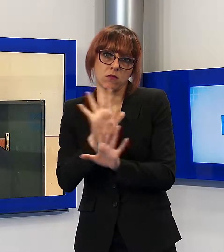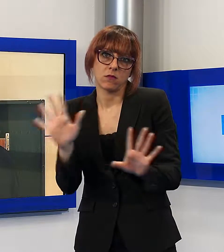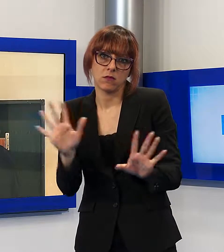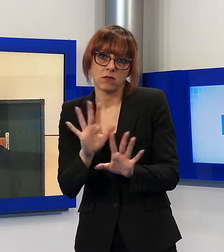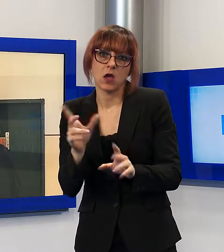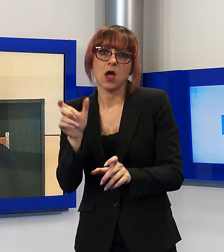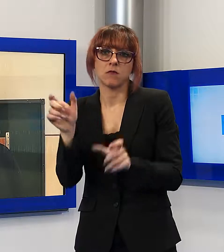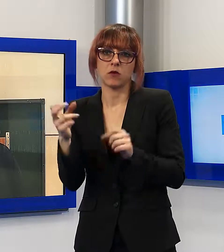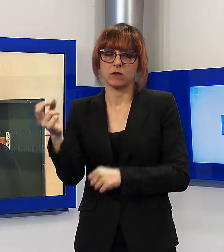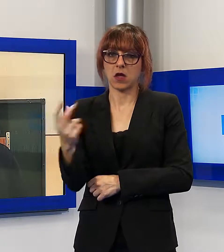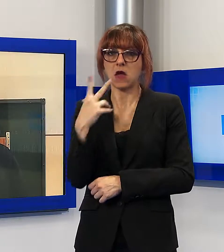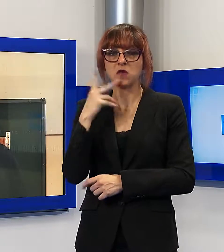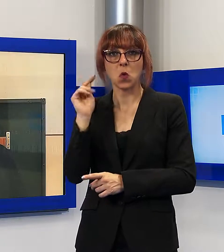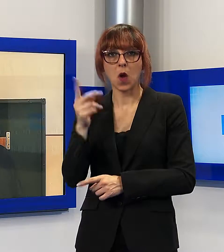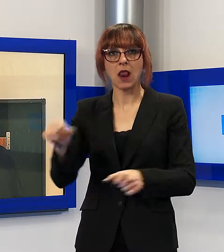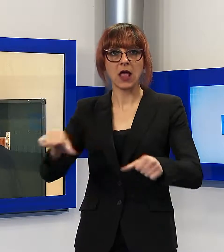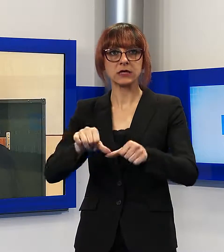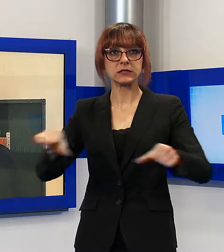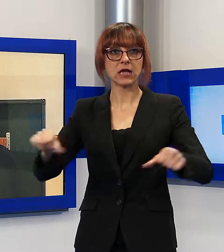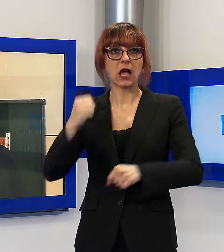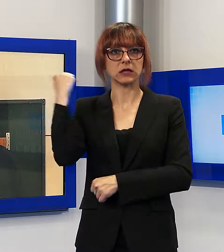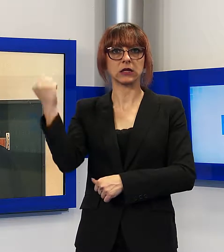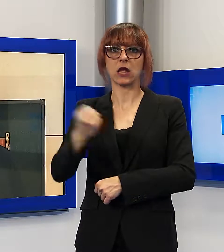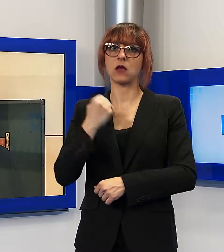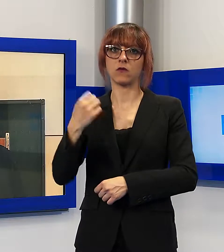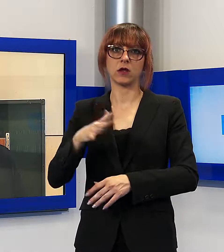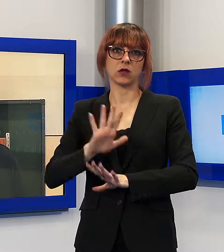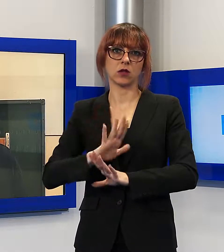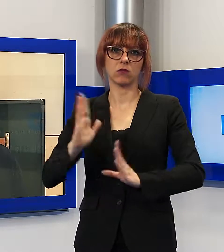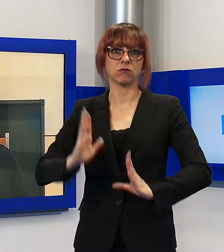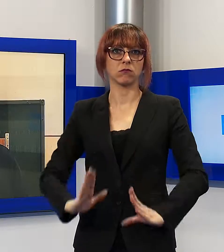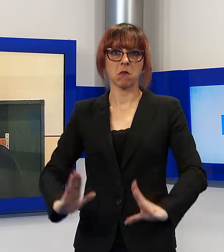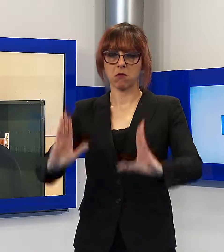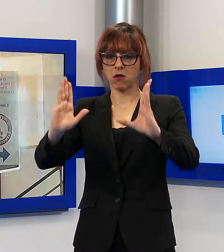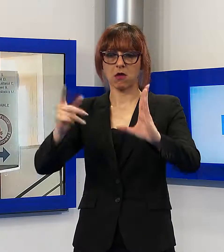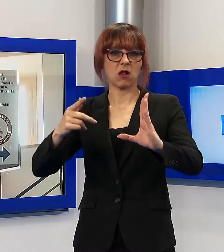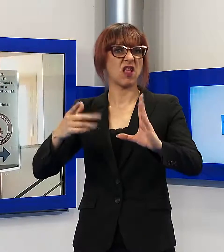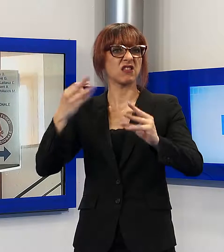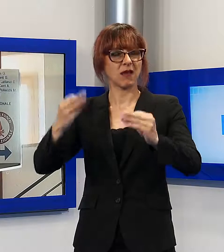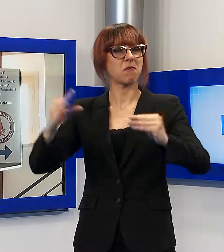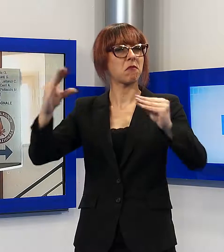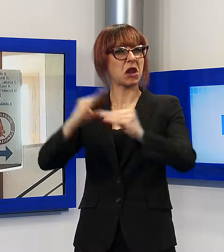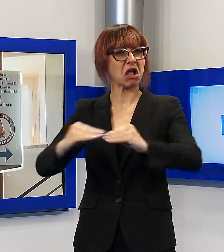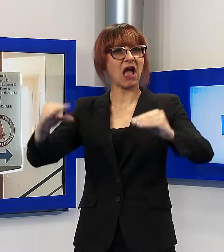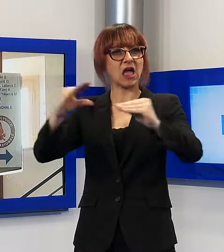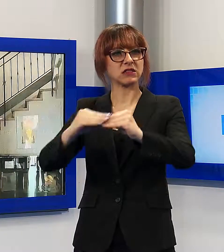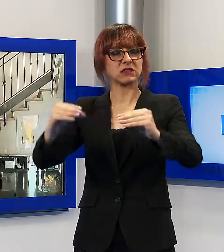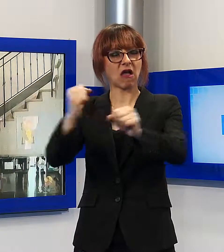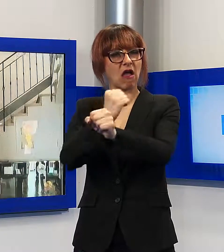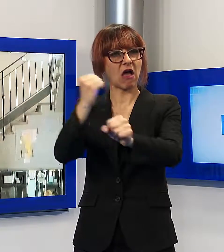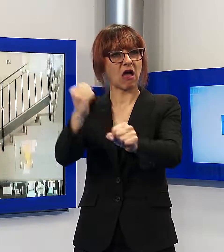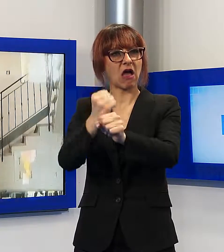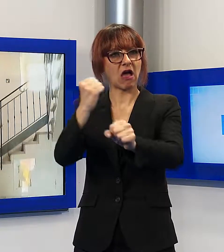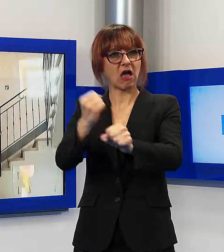segnalato è la sede di servizio, che naturalmente è in un certo senso un cantiere, forse in certi